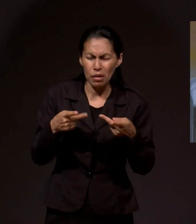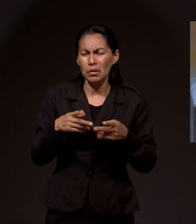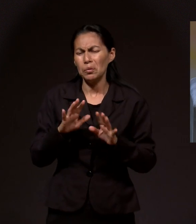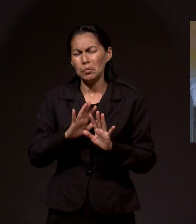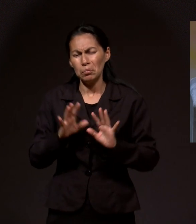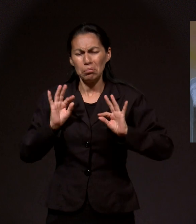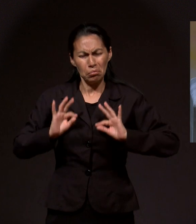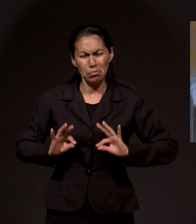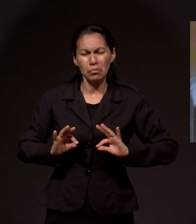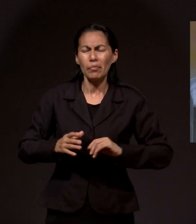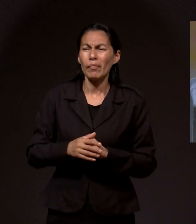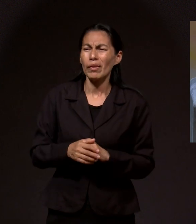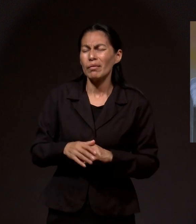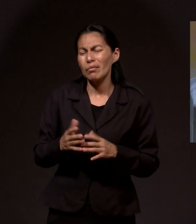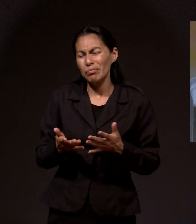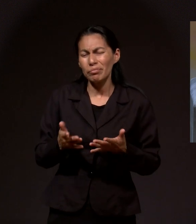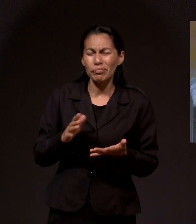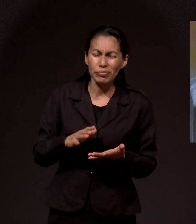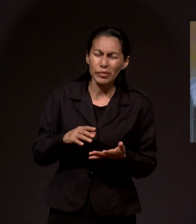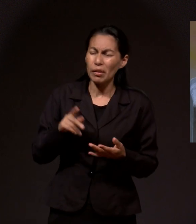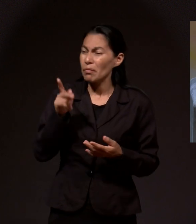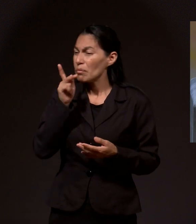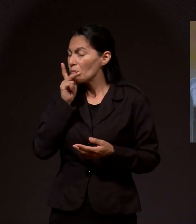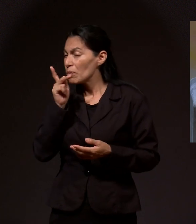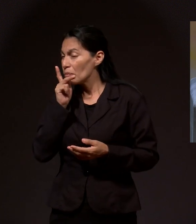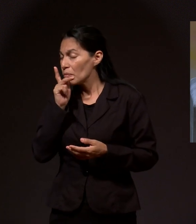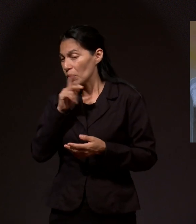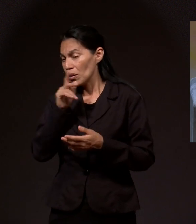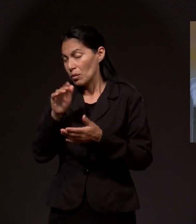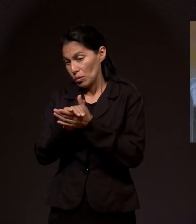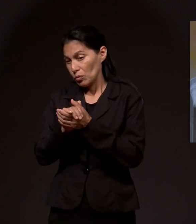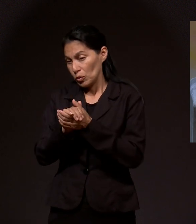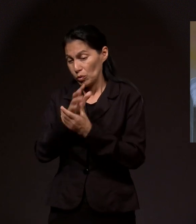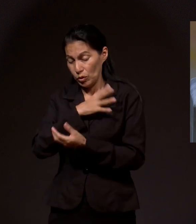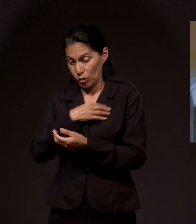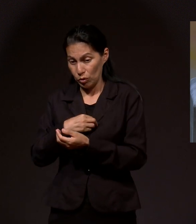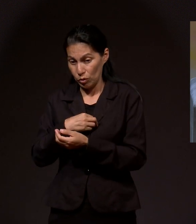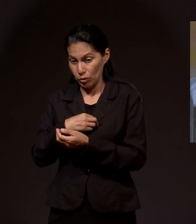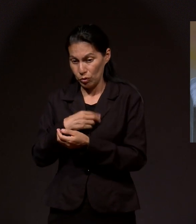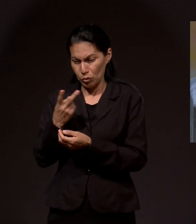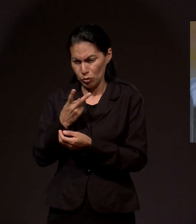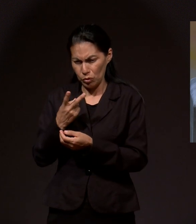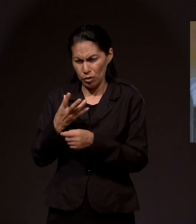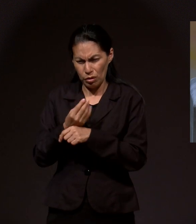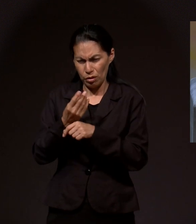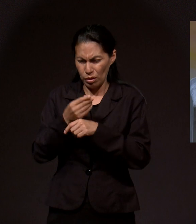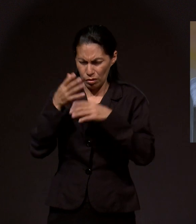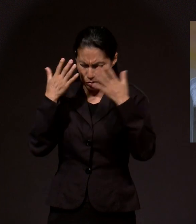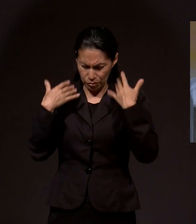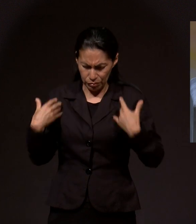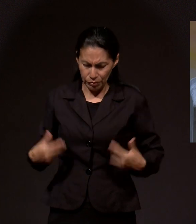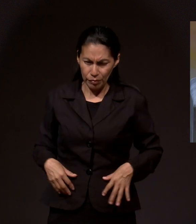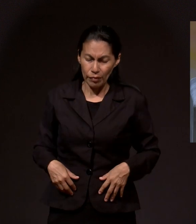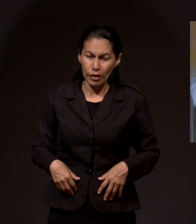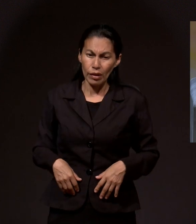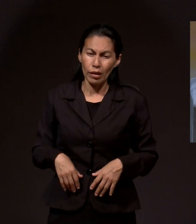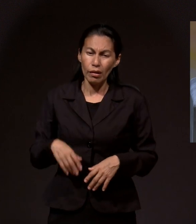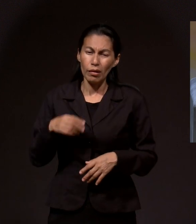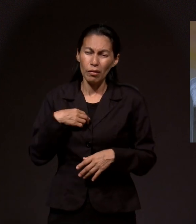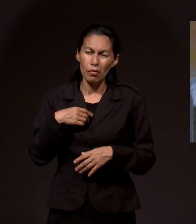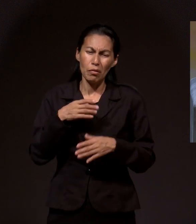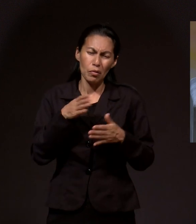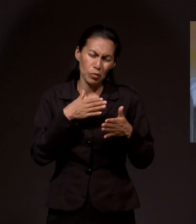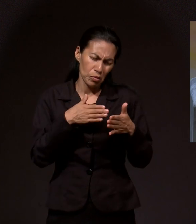arreglando. Y estaba recordando a mi papá. Porque mi papá falleció hace algunos